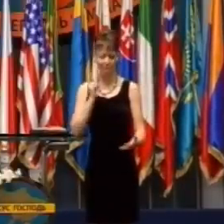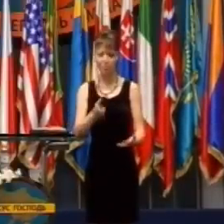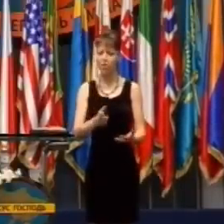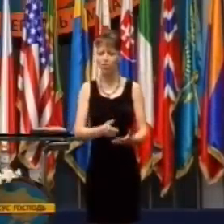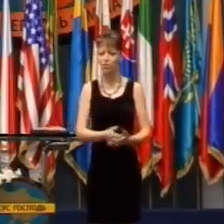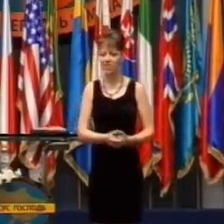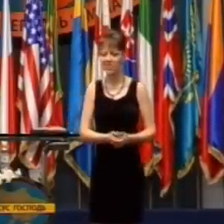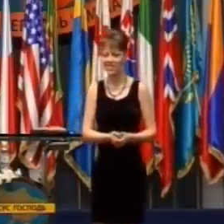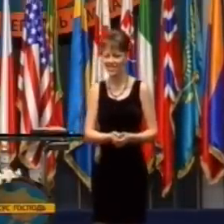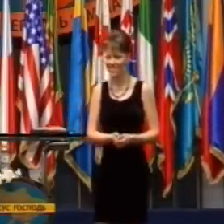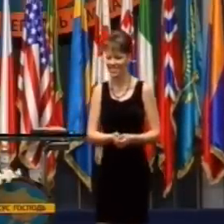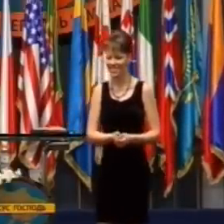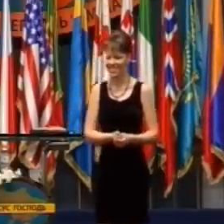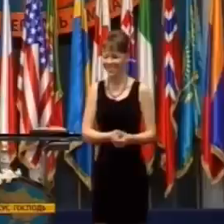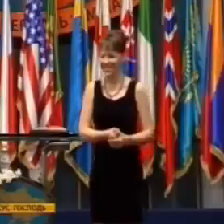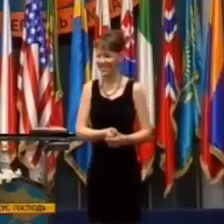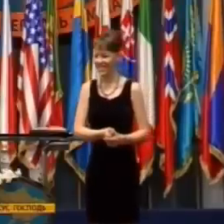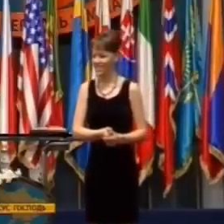V mene Ježiš.